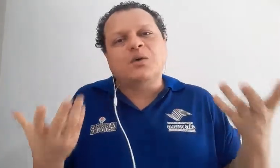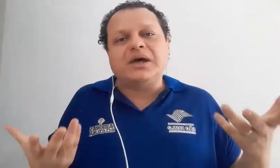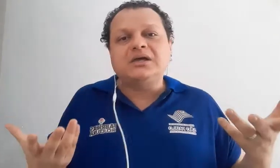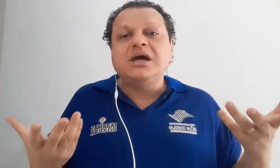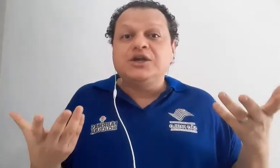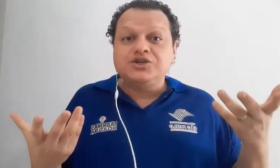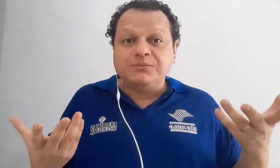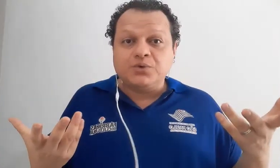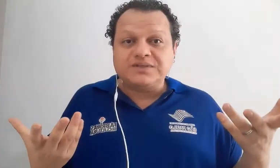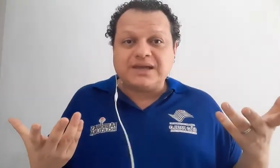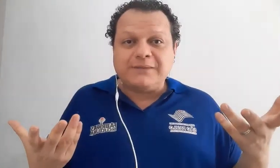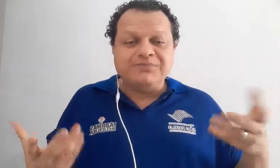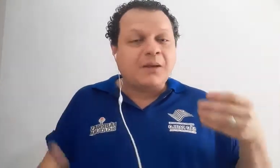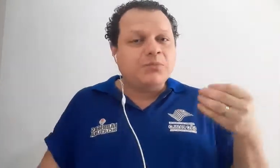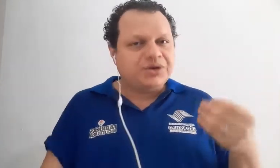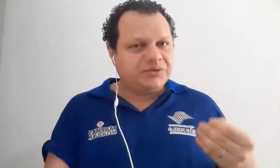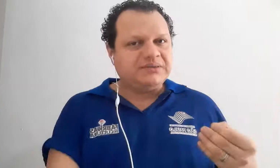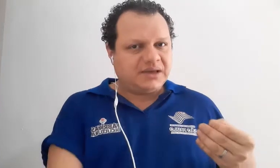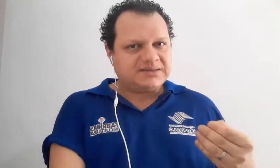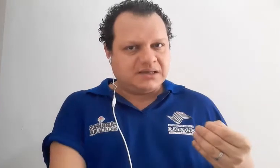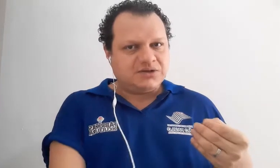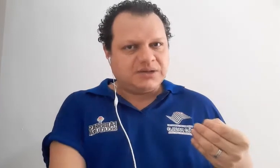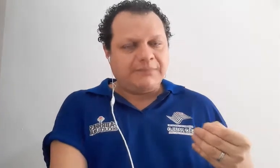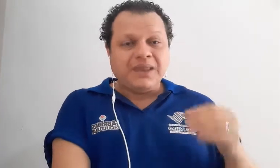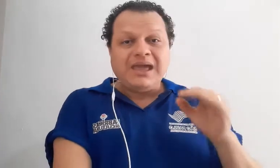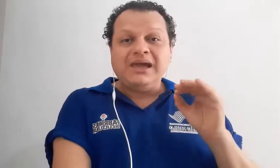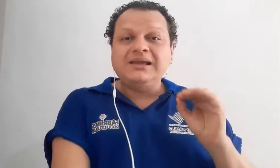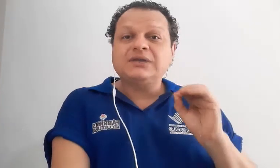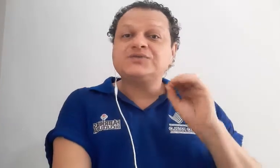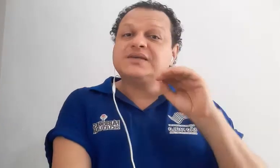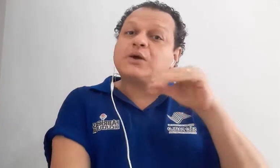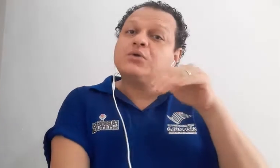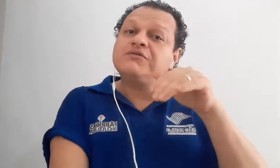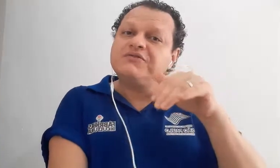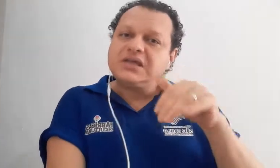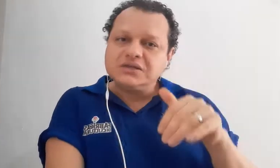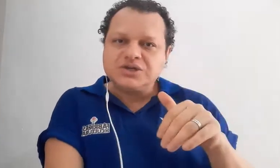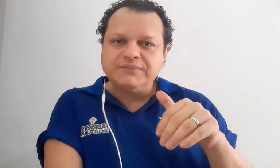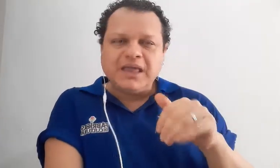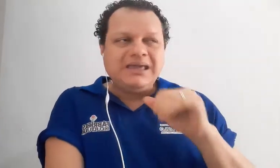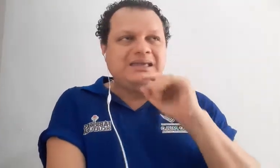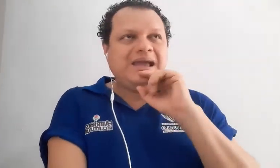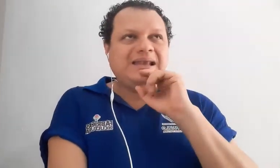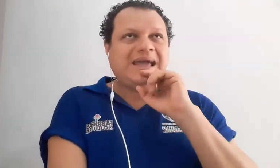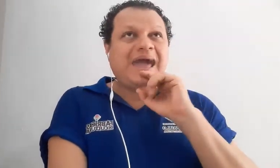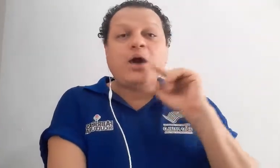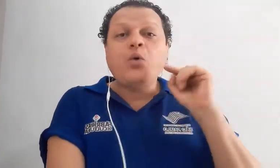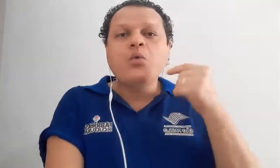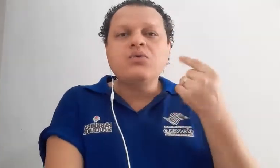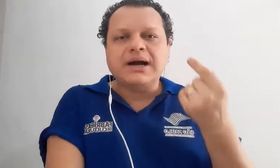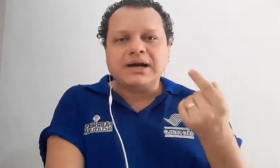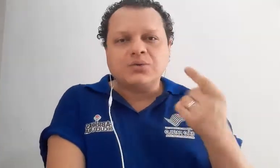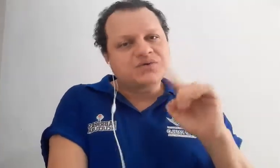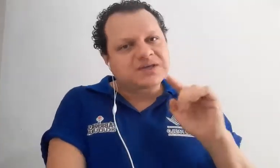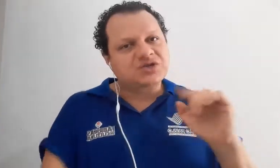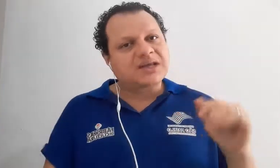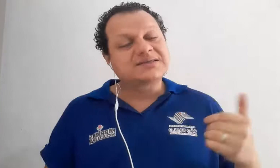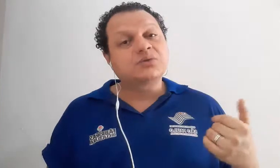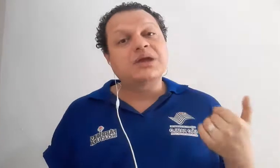aí de música muito interessante, tá? Ele é do século 20 e ele é húngaro, ou seja, nasceu na